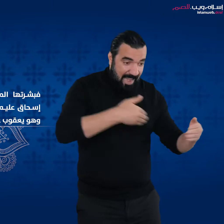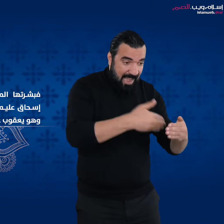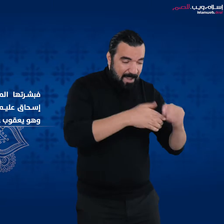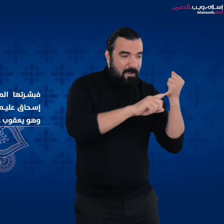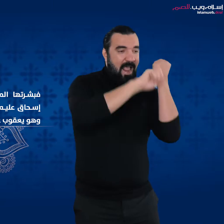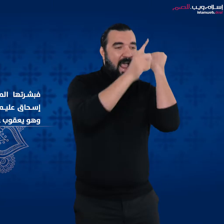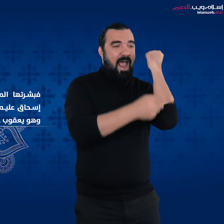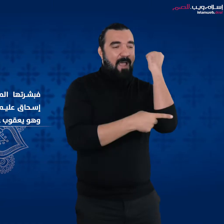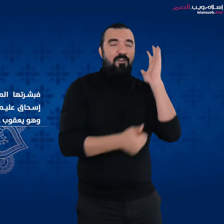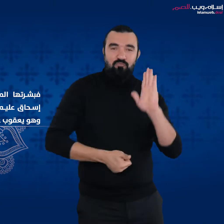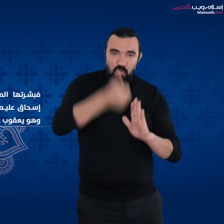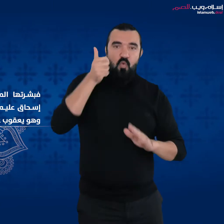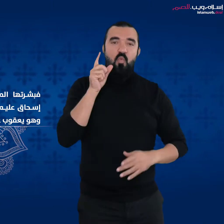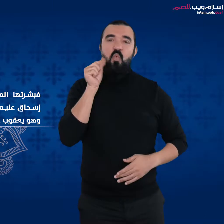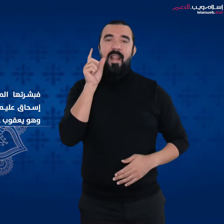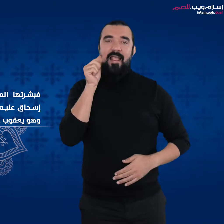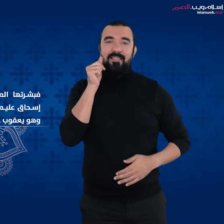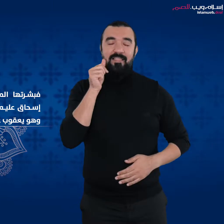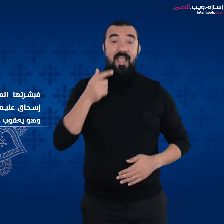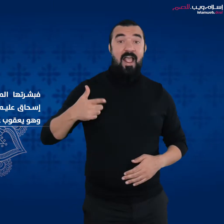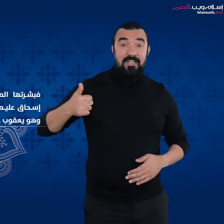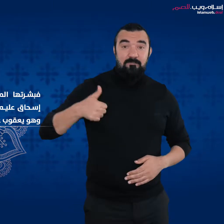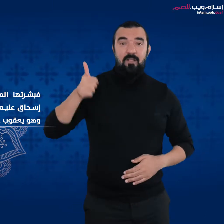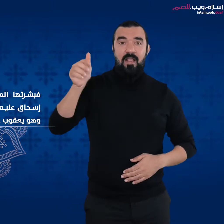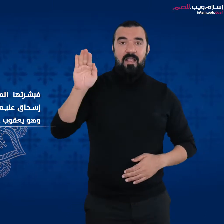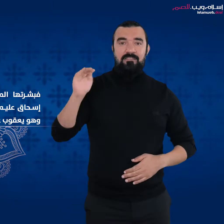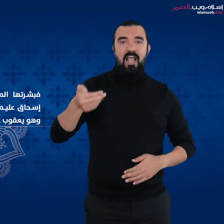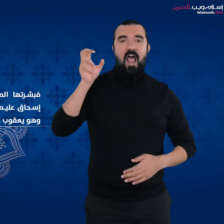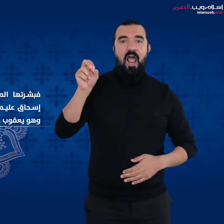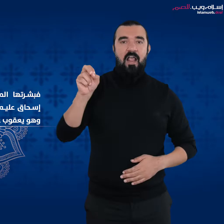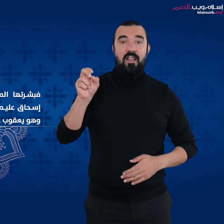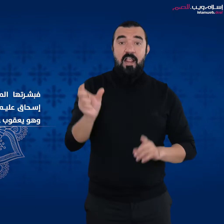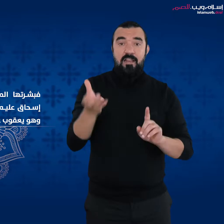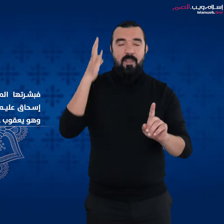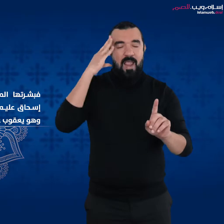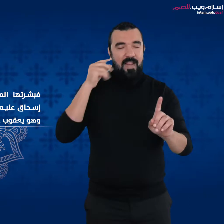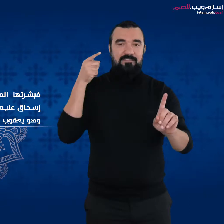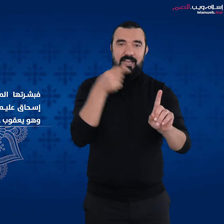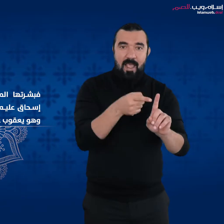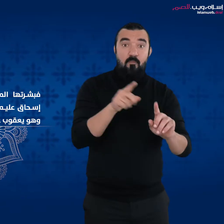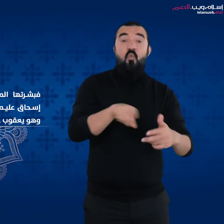إسحاق عليه السلام وأنها سترى ولد ولدها